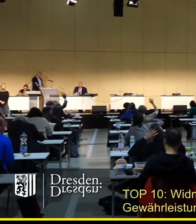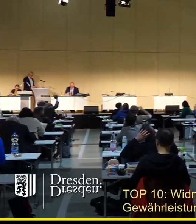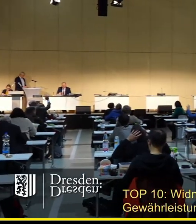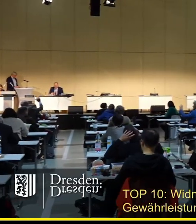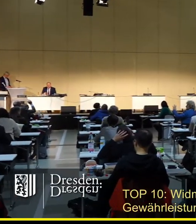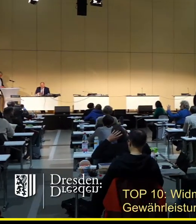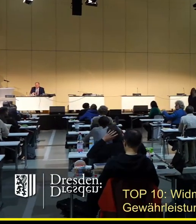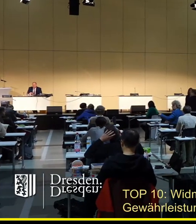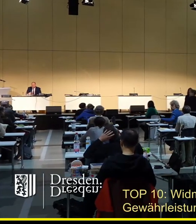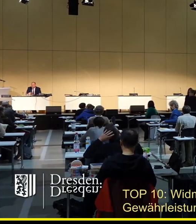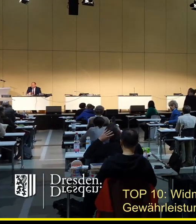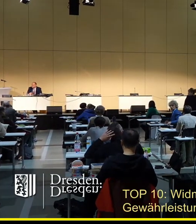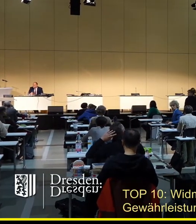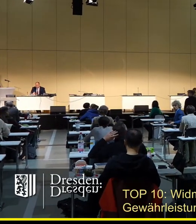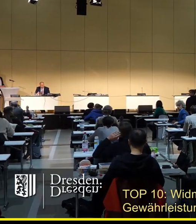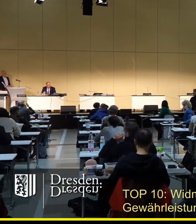Und Stimmenthaltung?